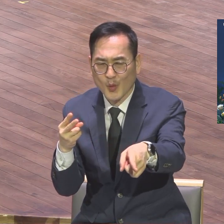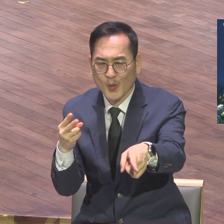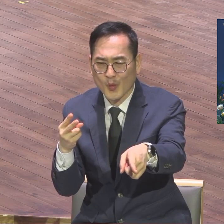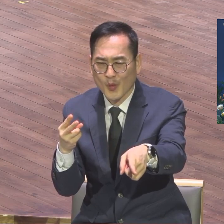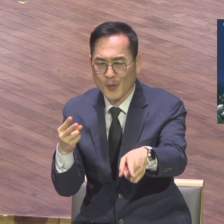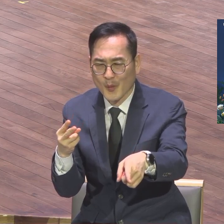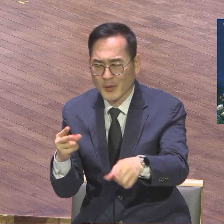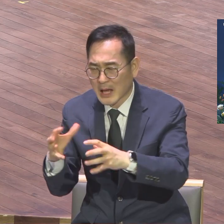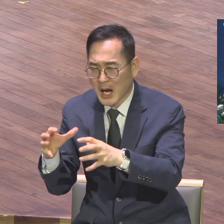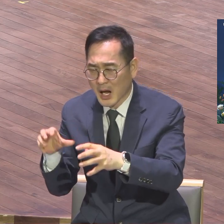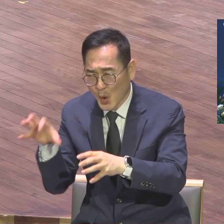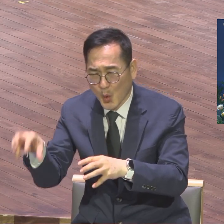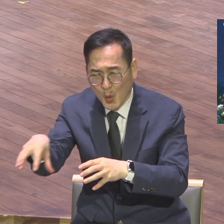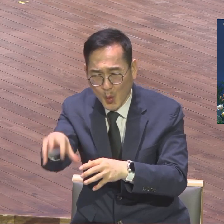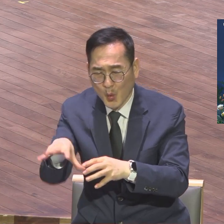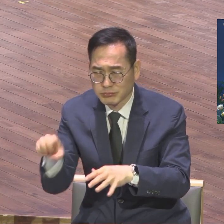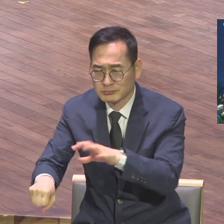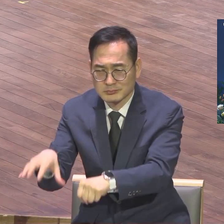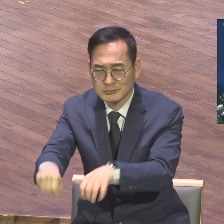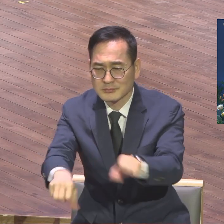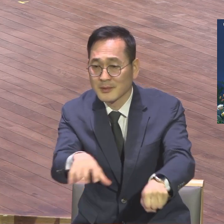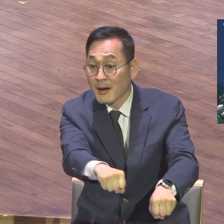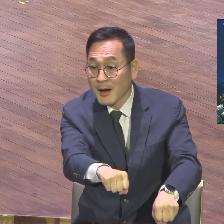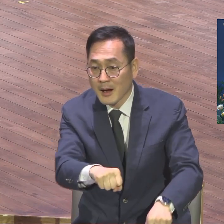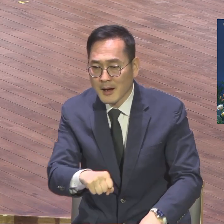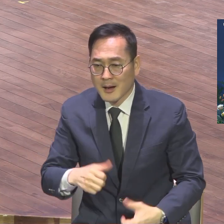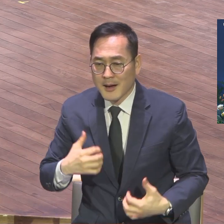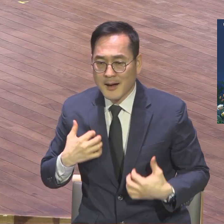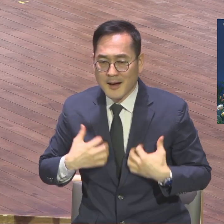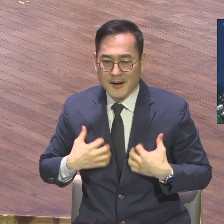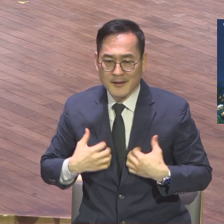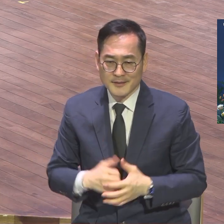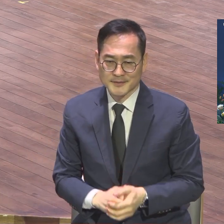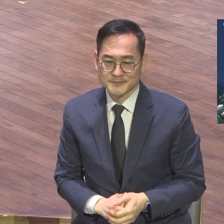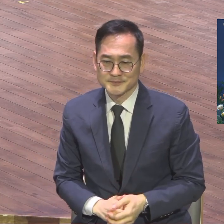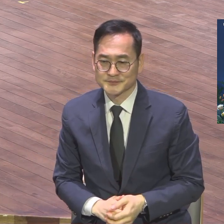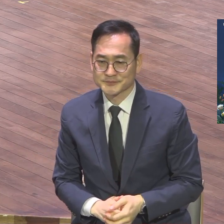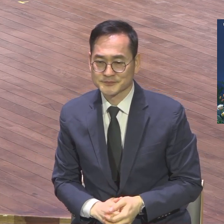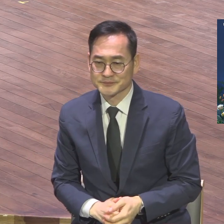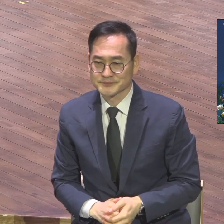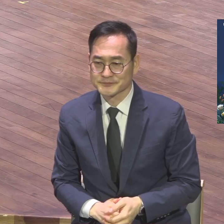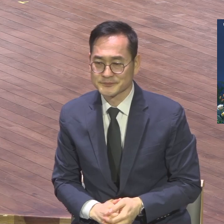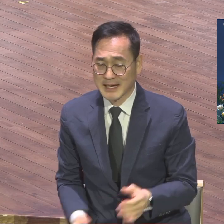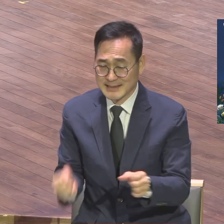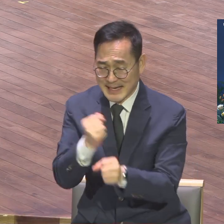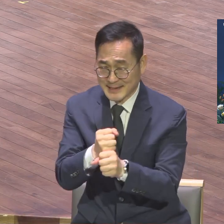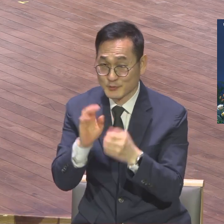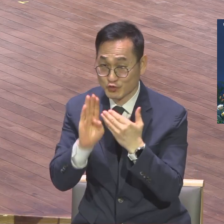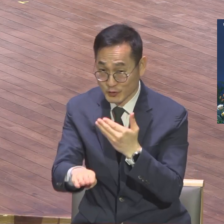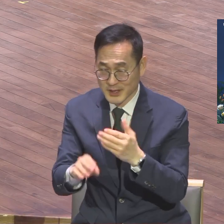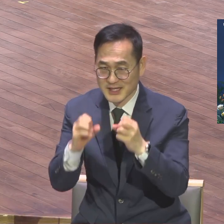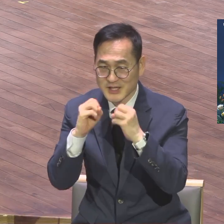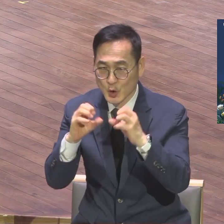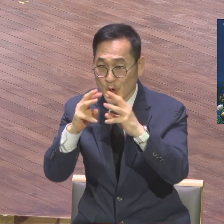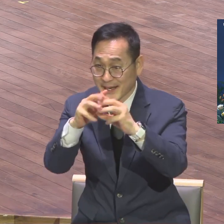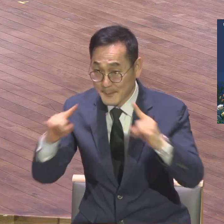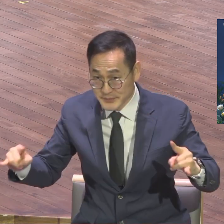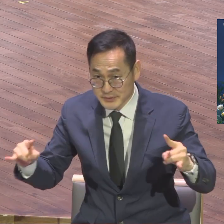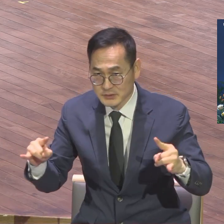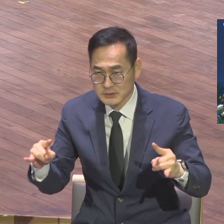열리는데 우리 교회 장립 이후로 성교 대회를 성교 캠프를 그려 많이 갔는데 오래처럼 많이 간 경우가